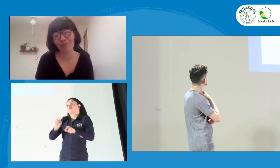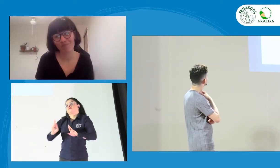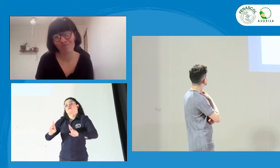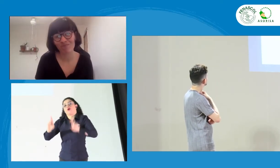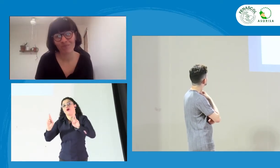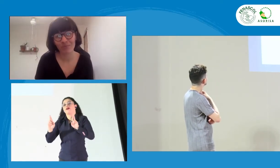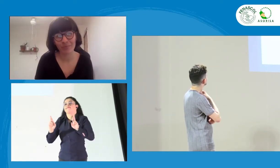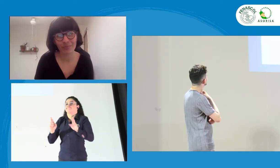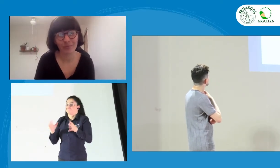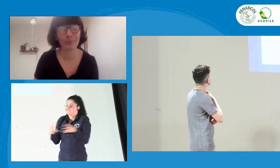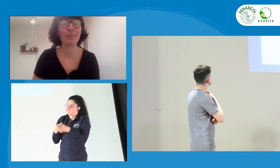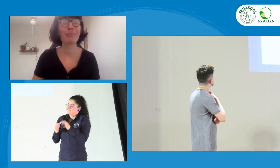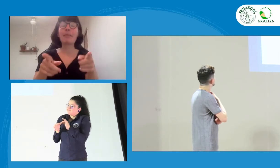se mantengan en eso.